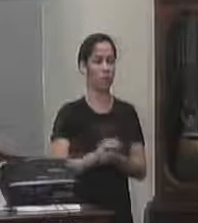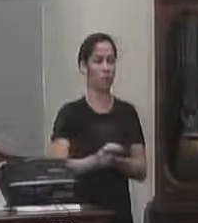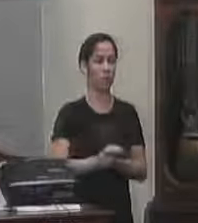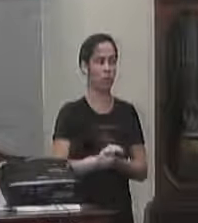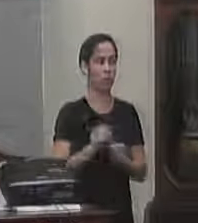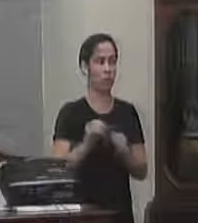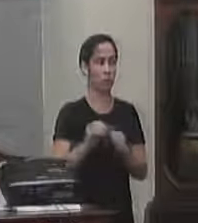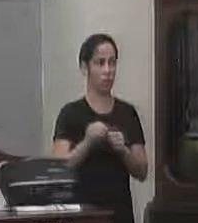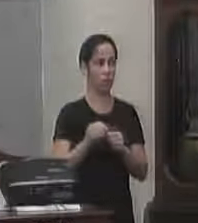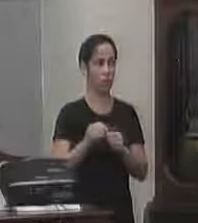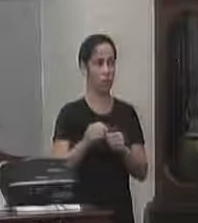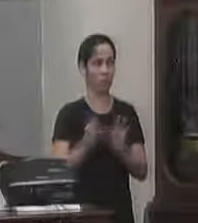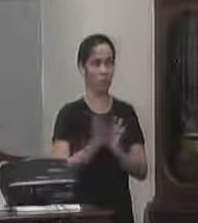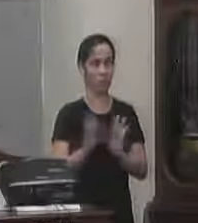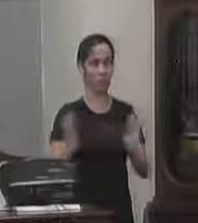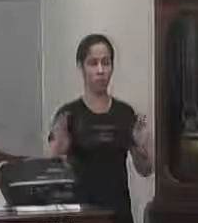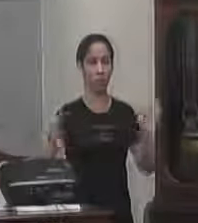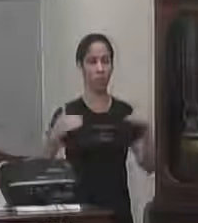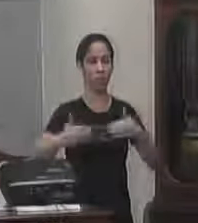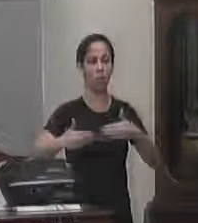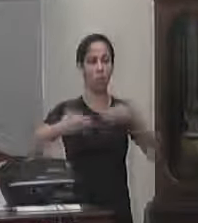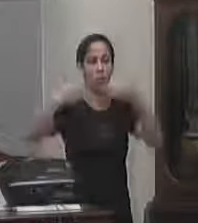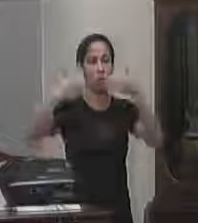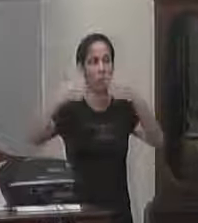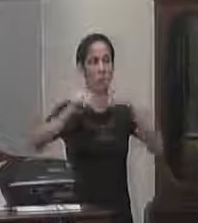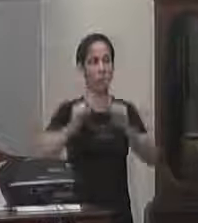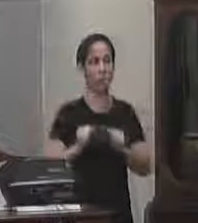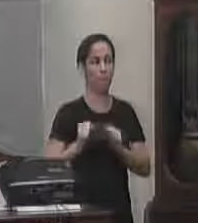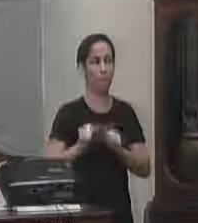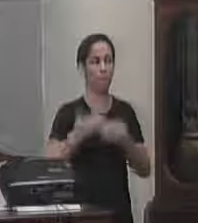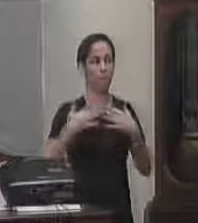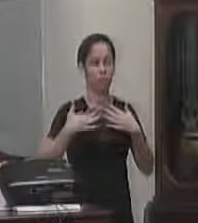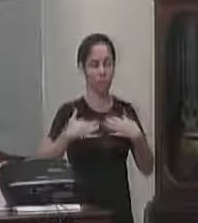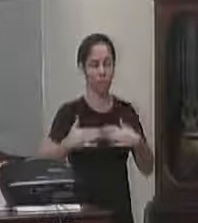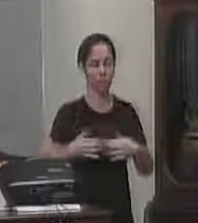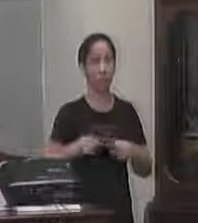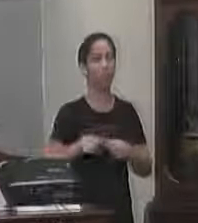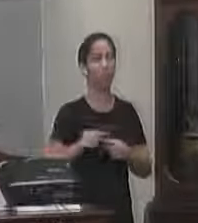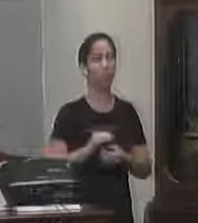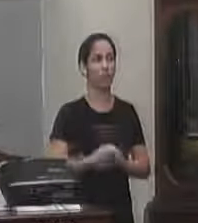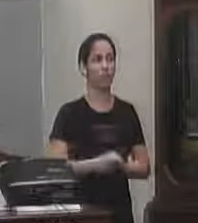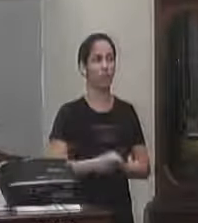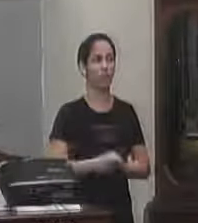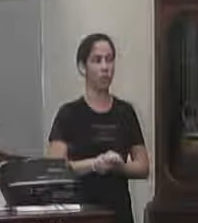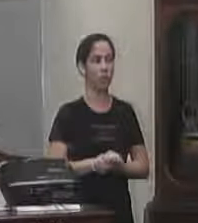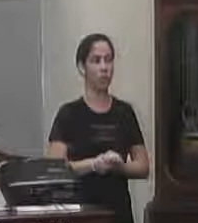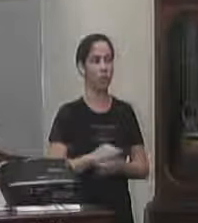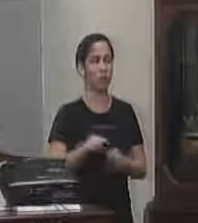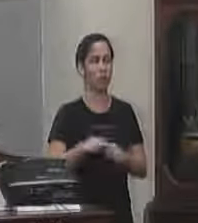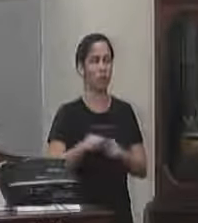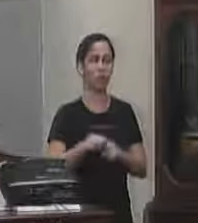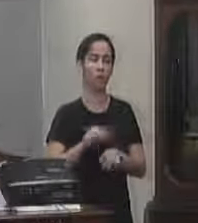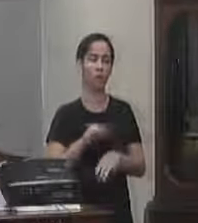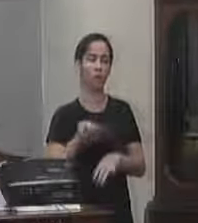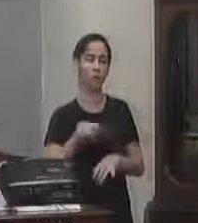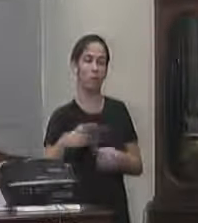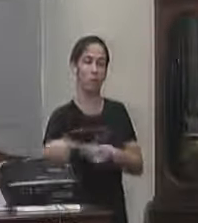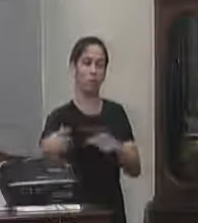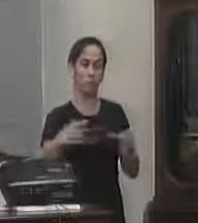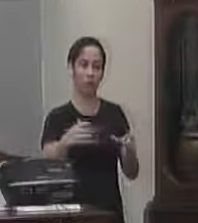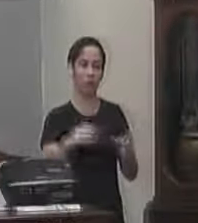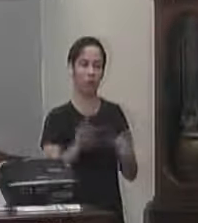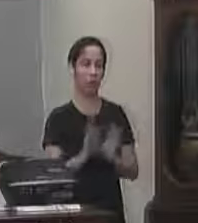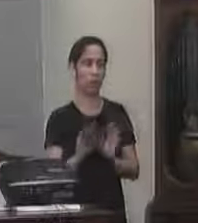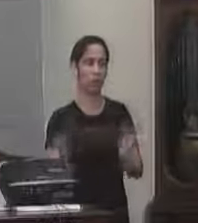fazendo a reforma no muro mas que eles poderiam ficar tranquilos tendo em vista que o local onde o